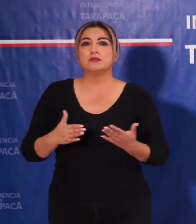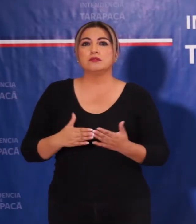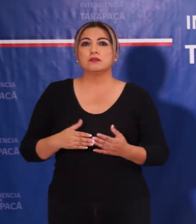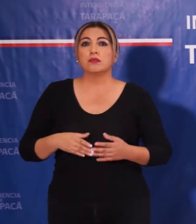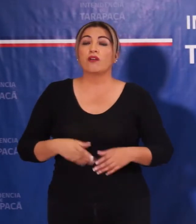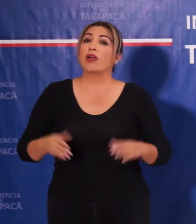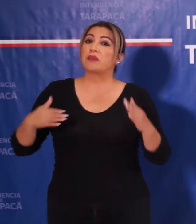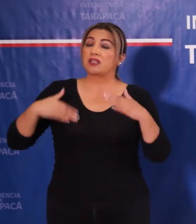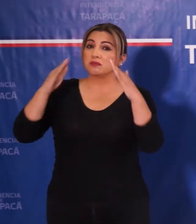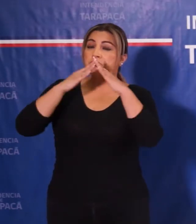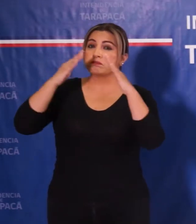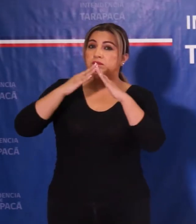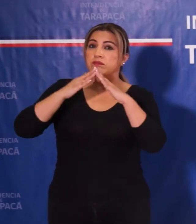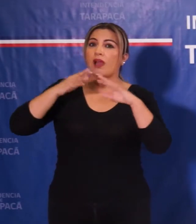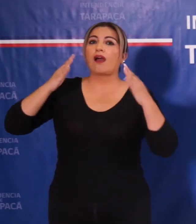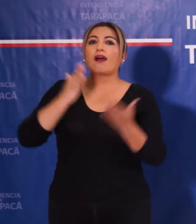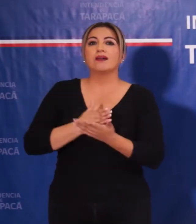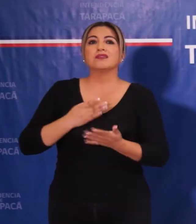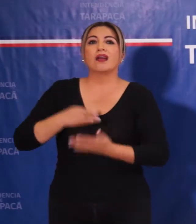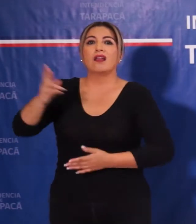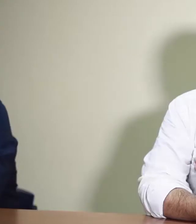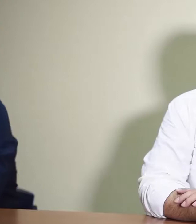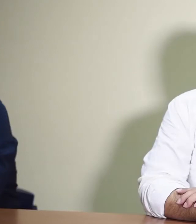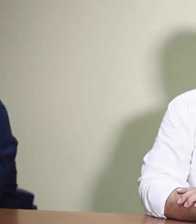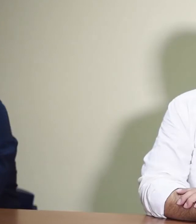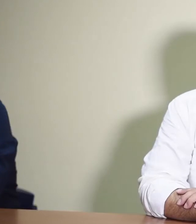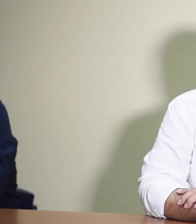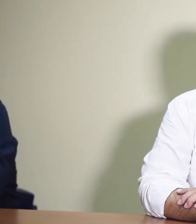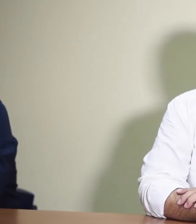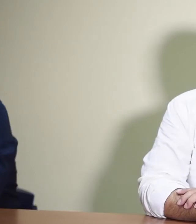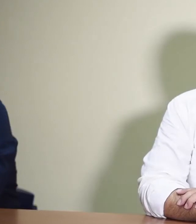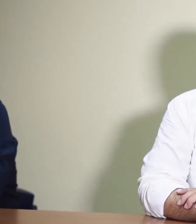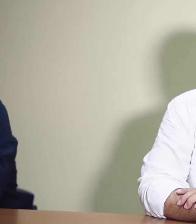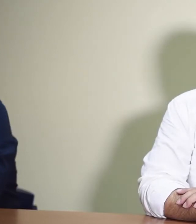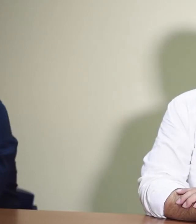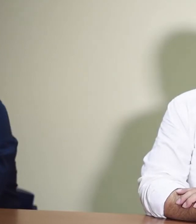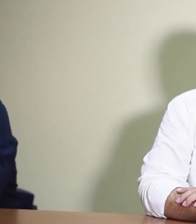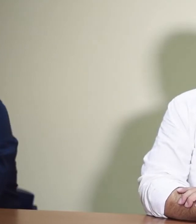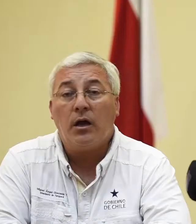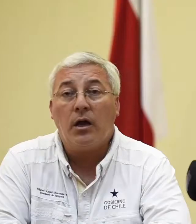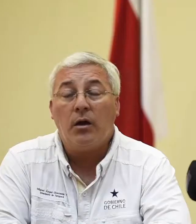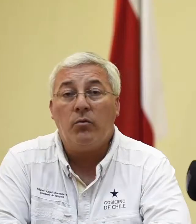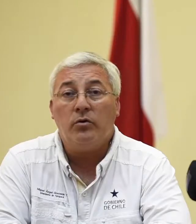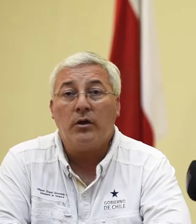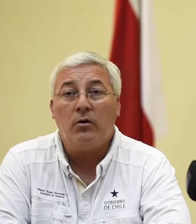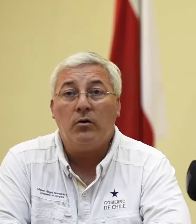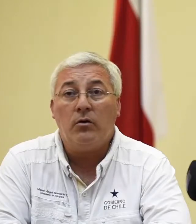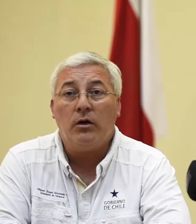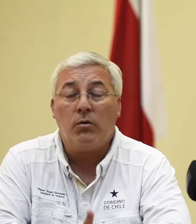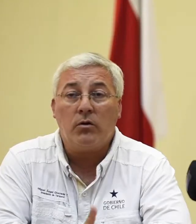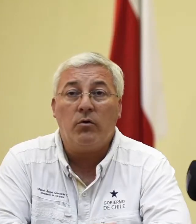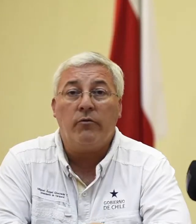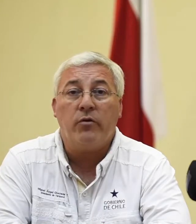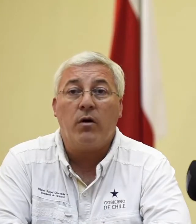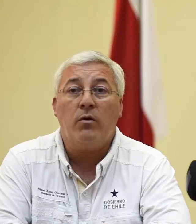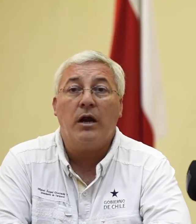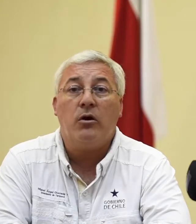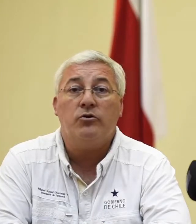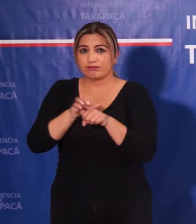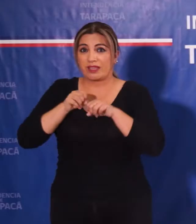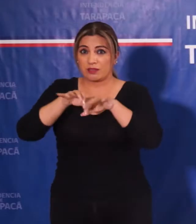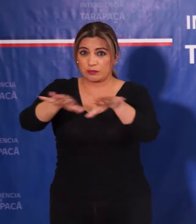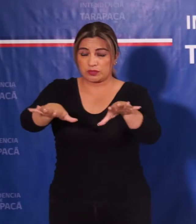el resultado de esta muestra. Según el intendente el trabajo ya está planificado para continuar.